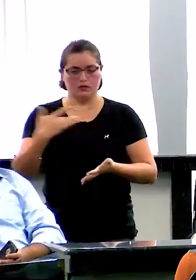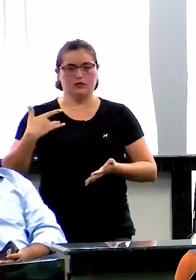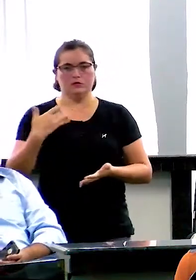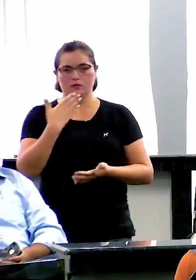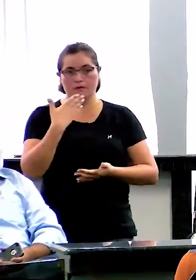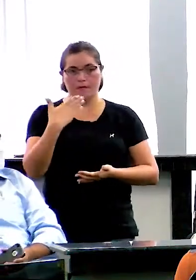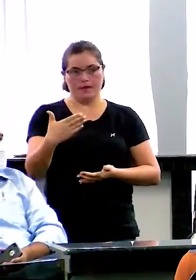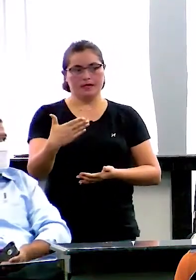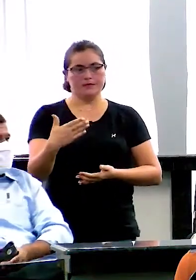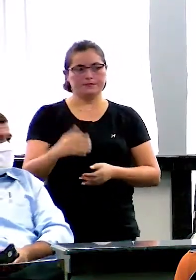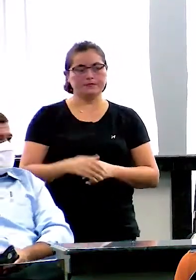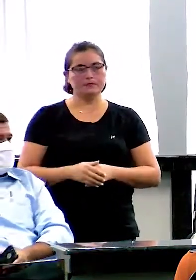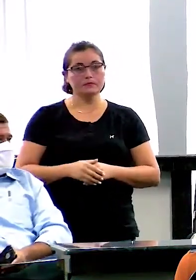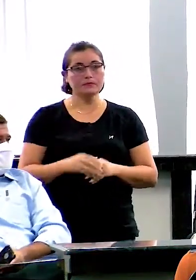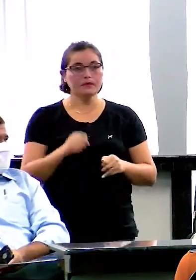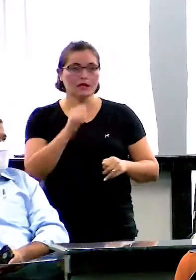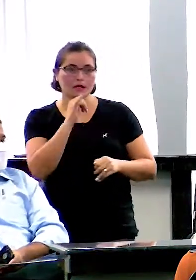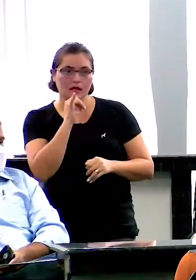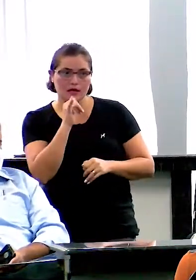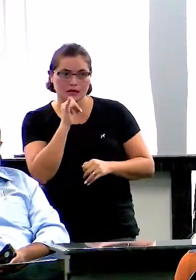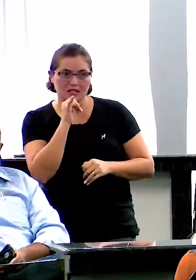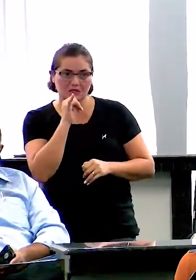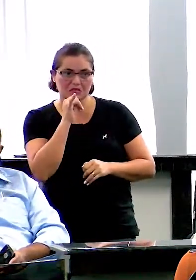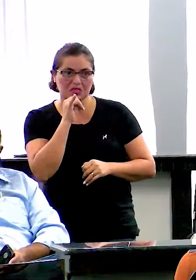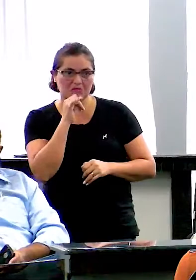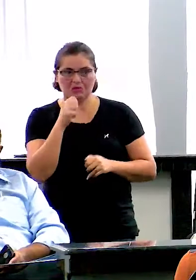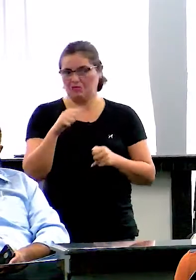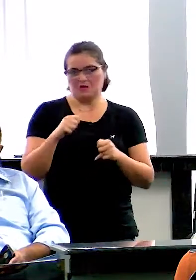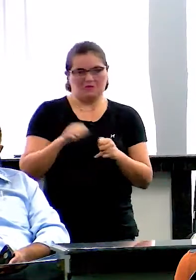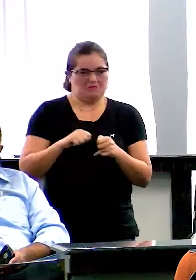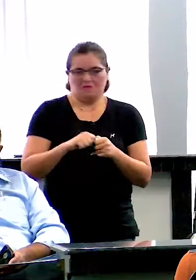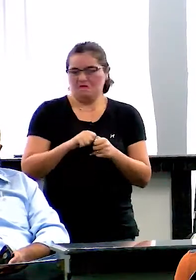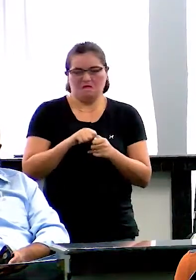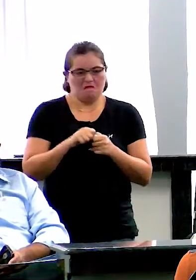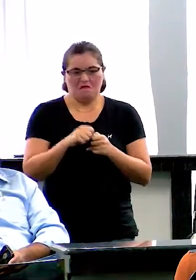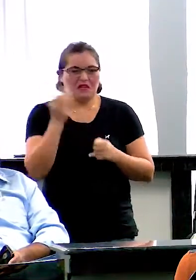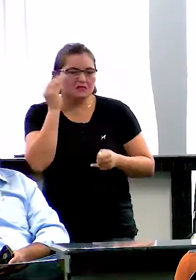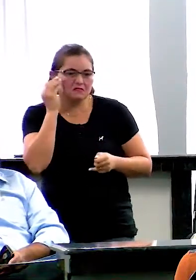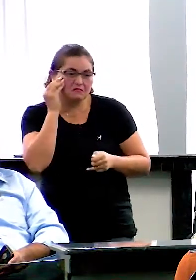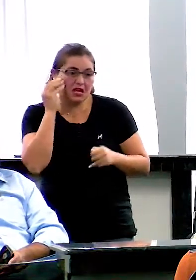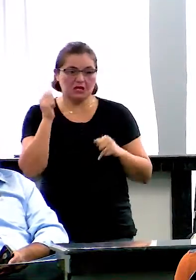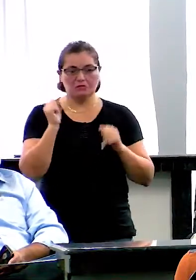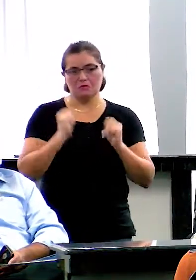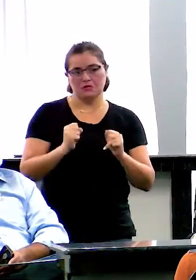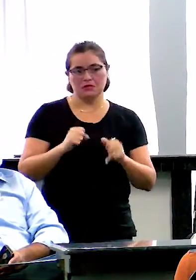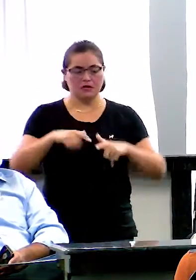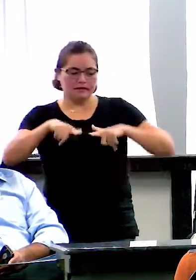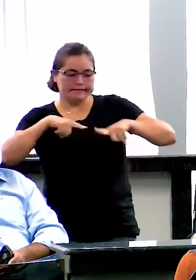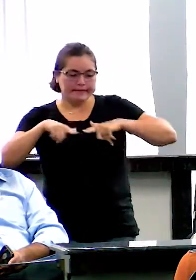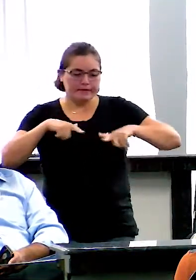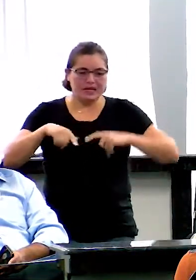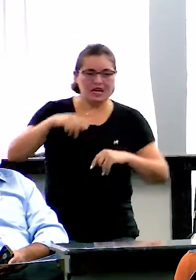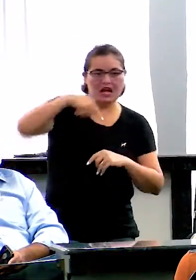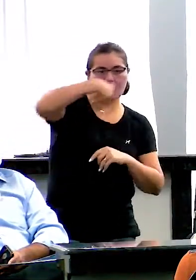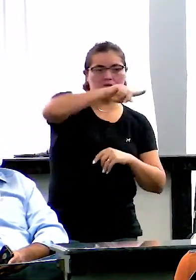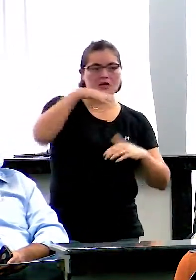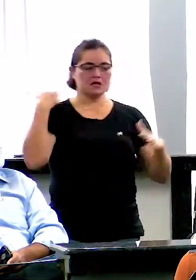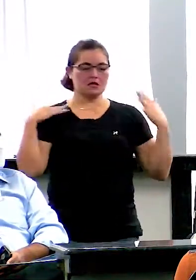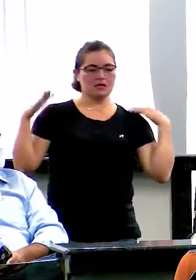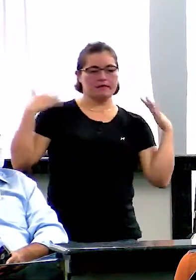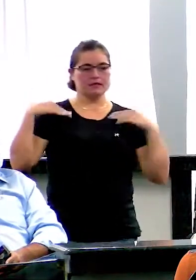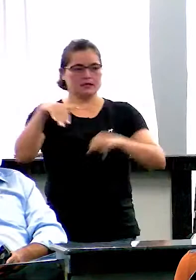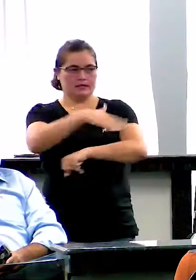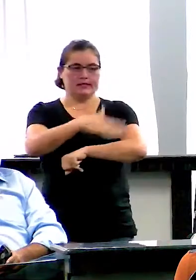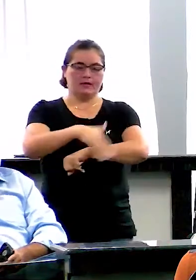Então, se antes não tivesse tido esse teste, elas poderiam estar no trabalho. Porque, infelizmente, muitos pacientes, eles são